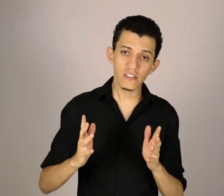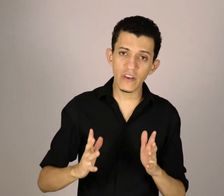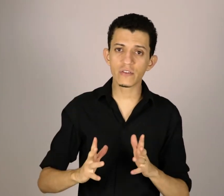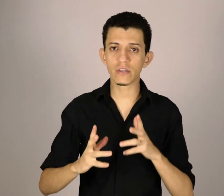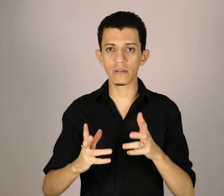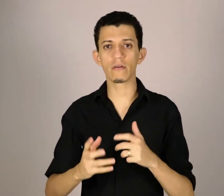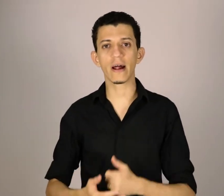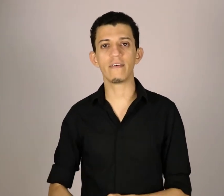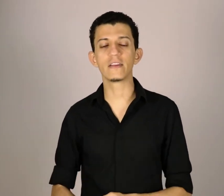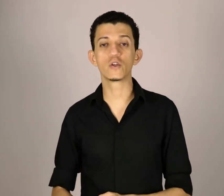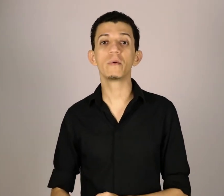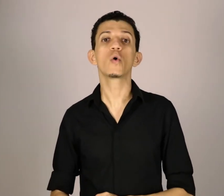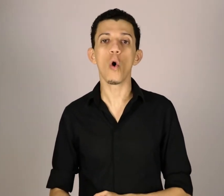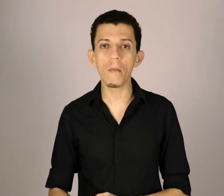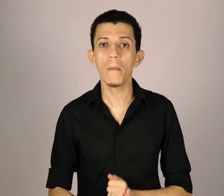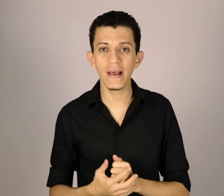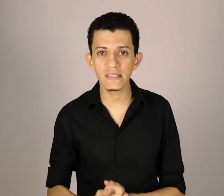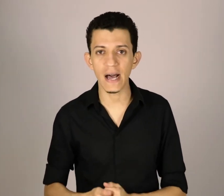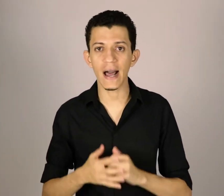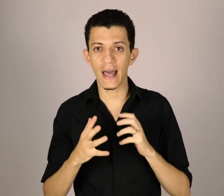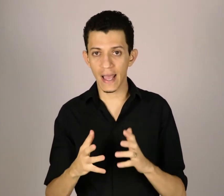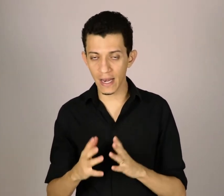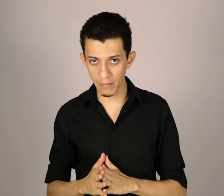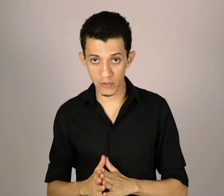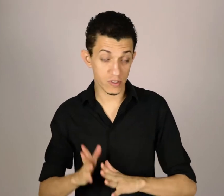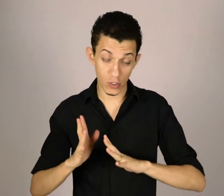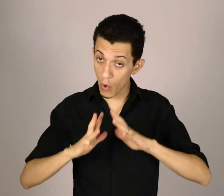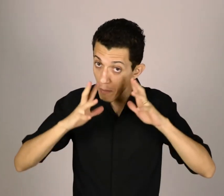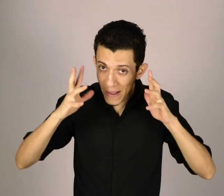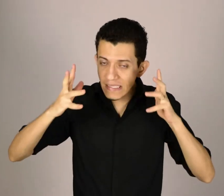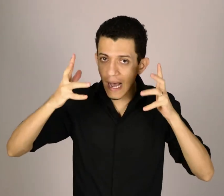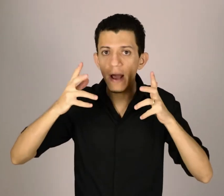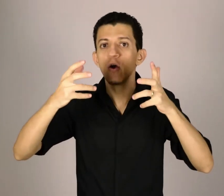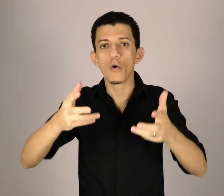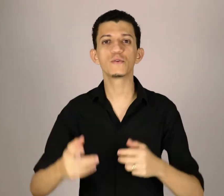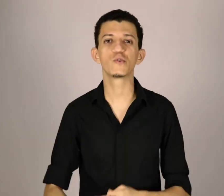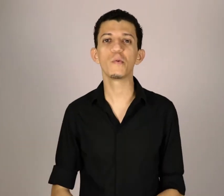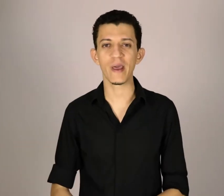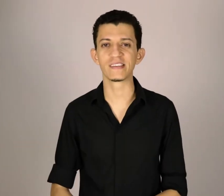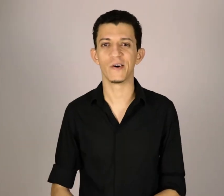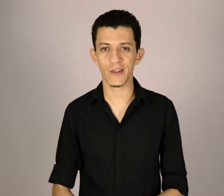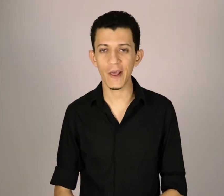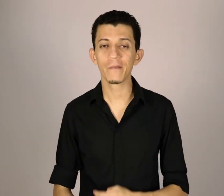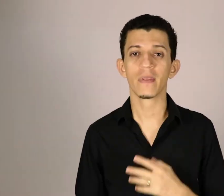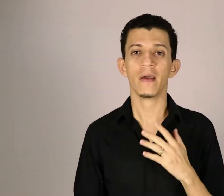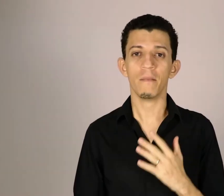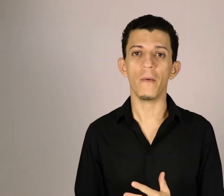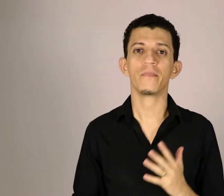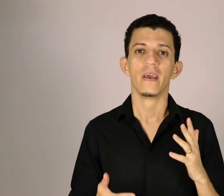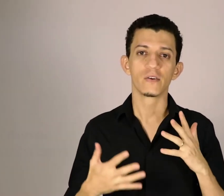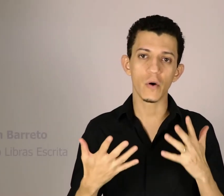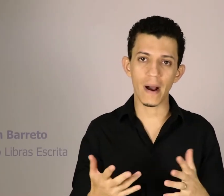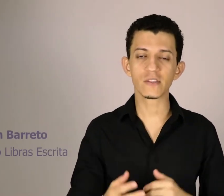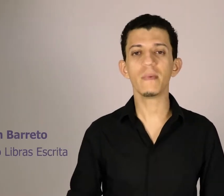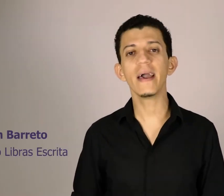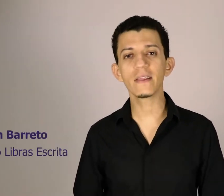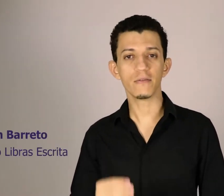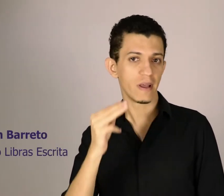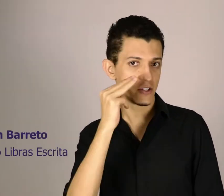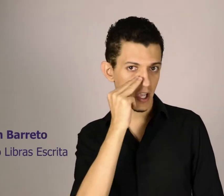vídeos que eu tenho gravado sobre como pensar em libras. Ou seja, como pensar como um surdo pensa, ok? Bom, eu sou o Matos Marreto, esse aqui é